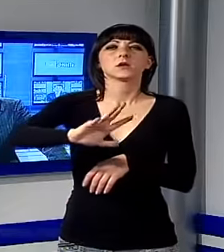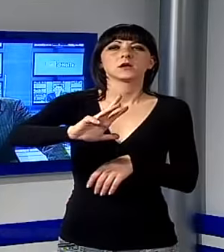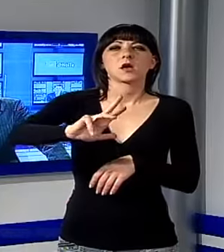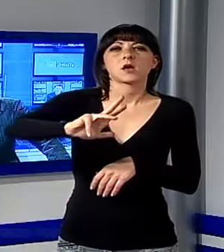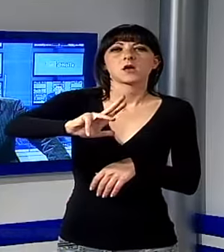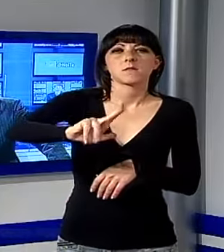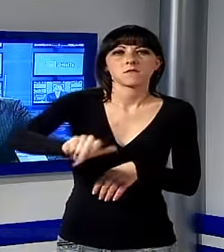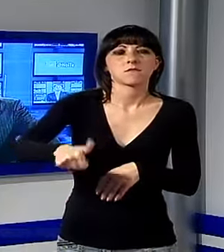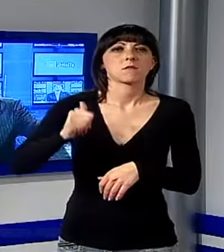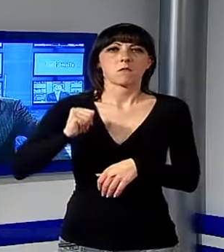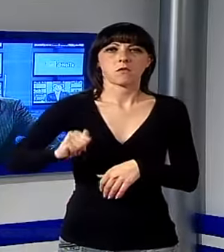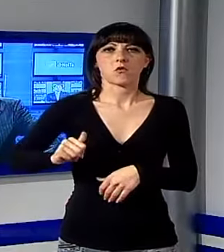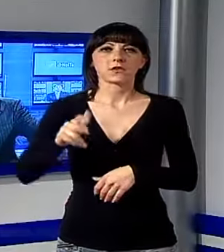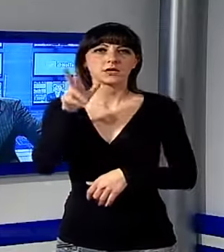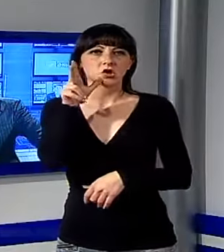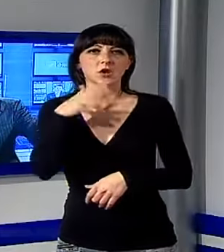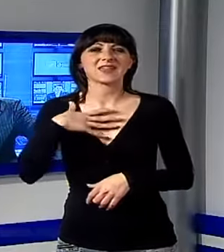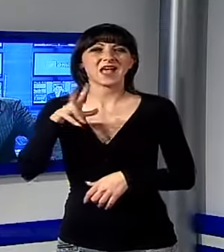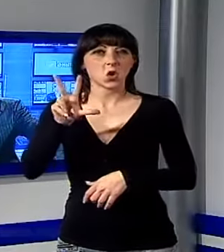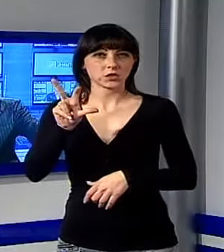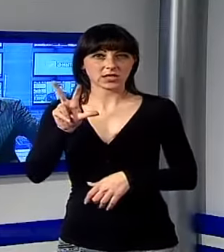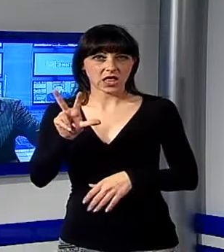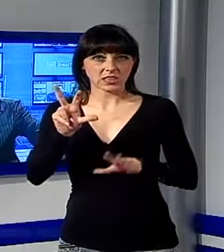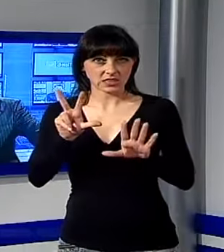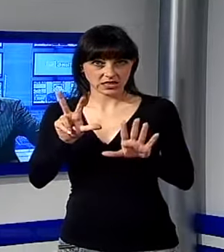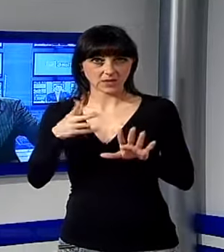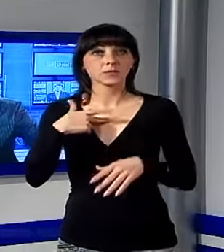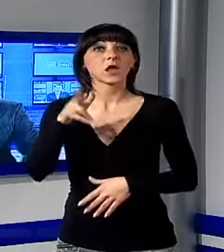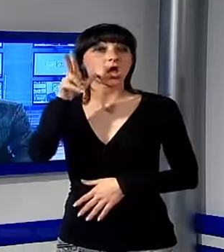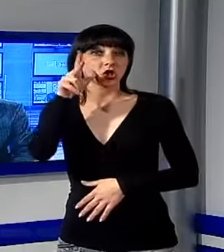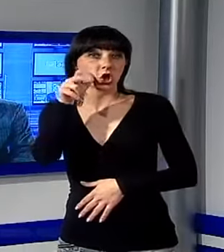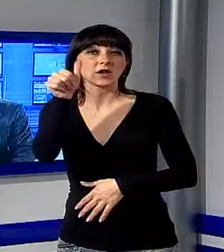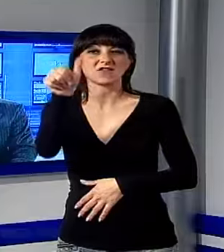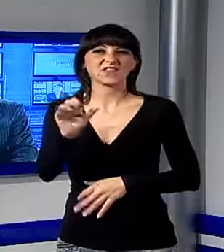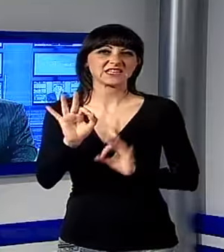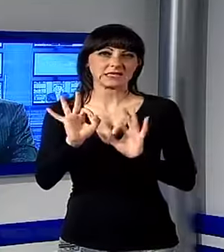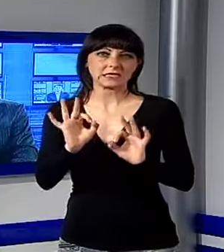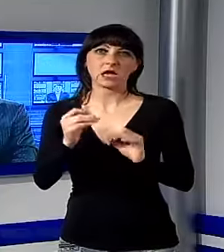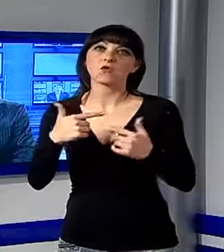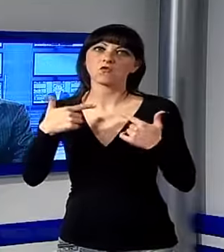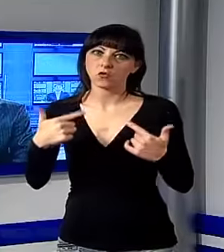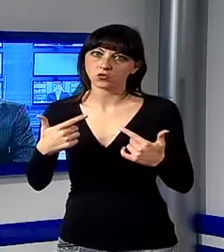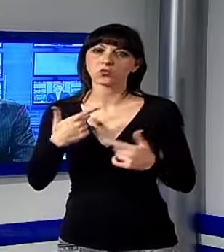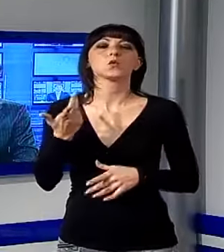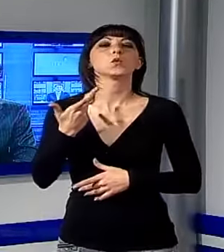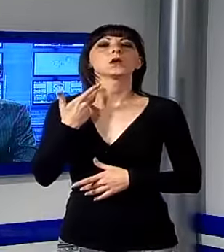donna di 80 anni. Il fatto è venuto in via delle rose. La signora per fortuna non ha riportato ferite,